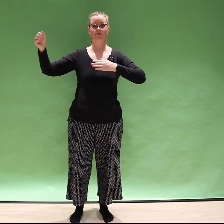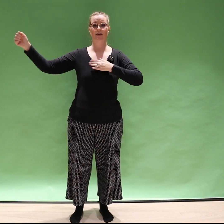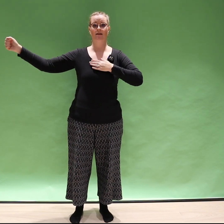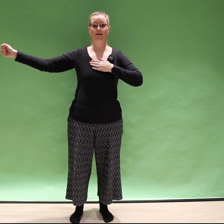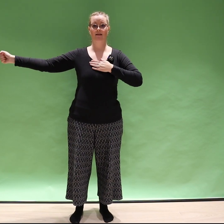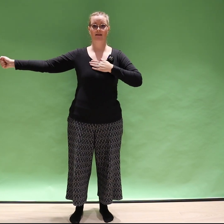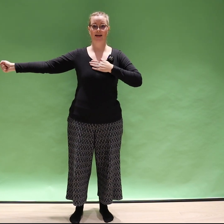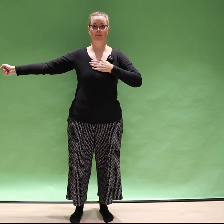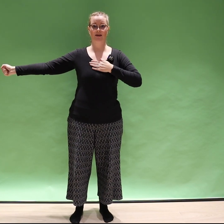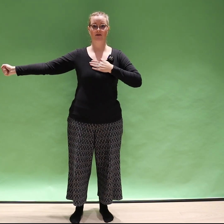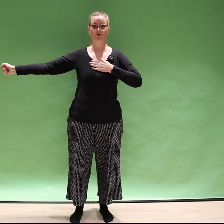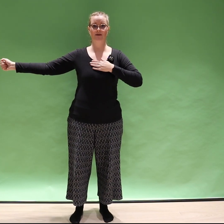kämmen auki.